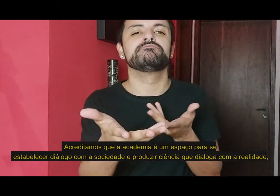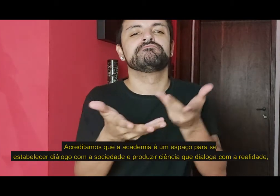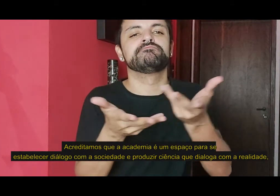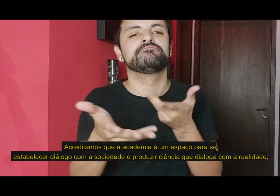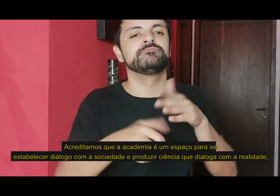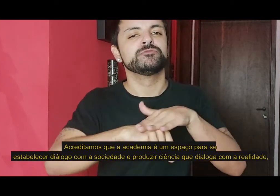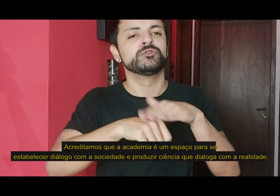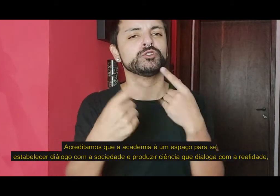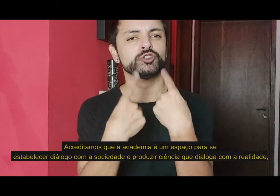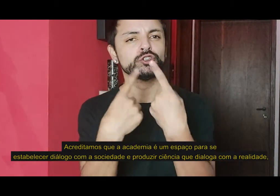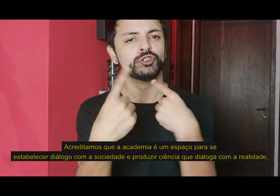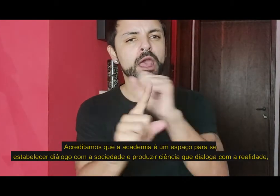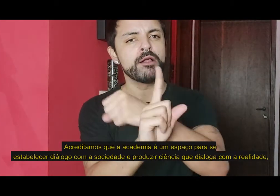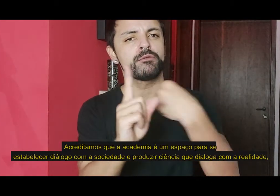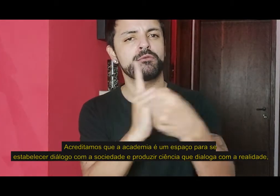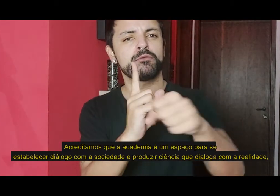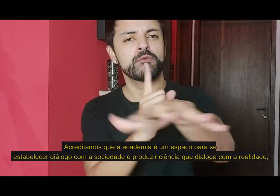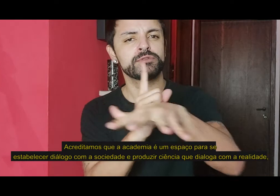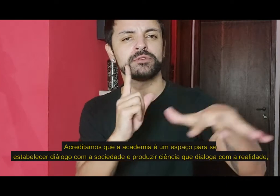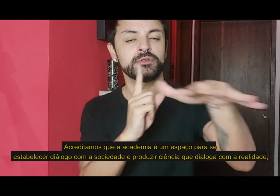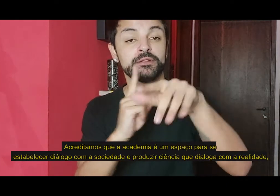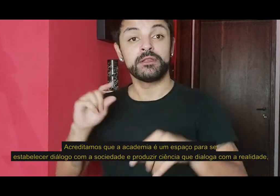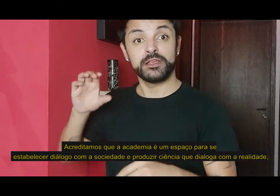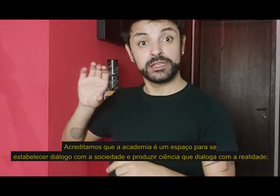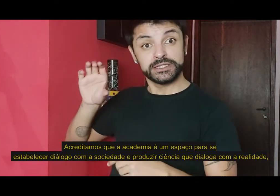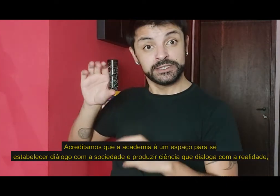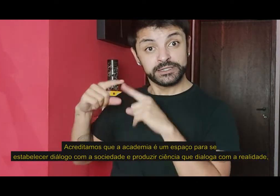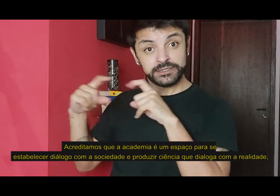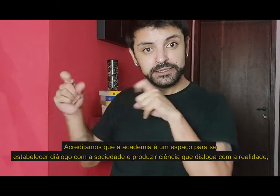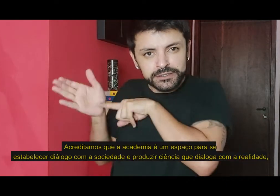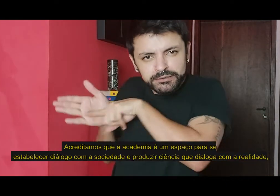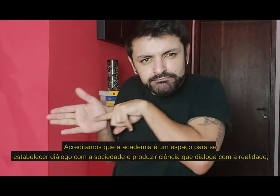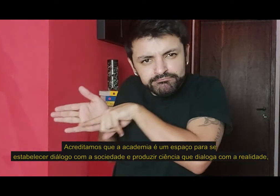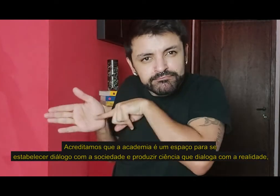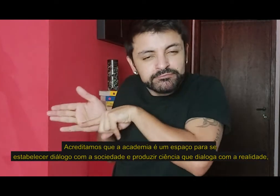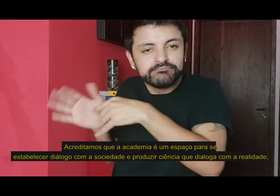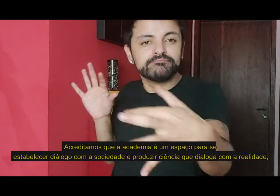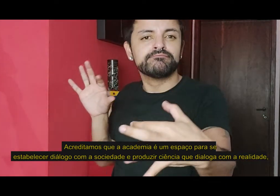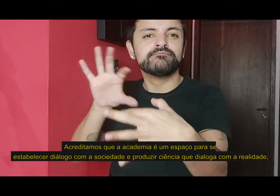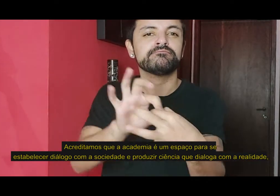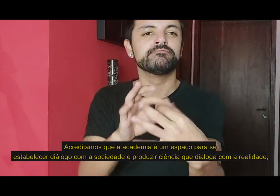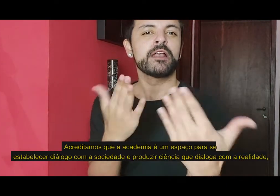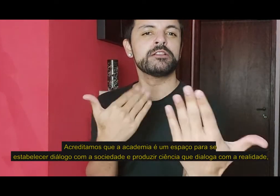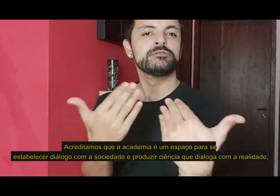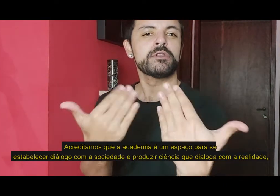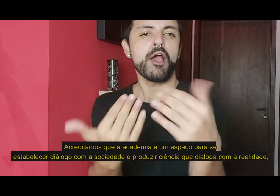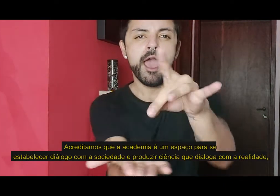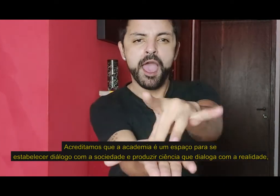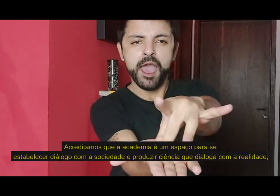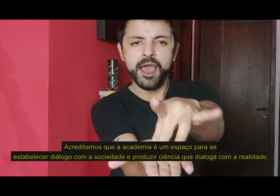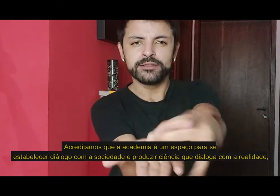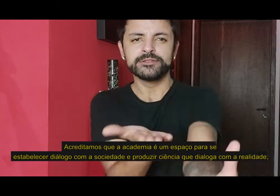diálogo com a sociedade e produzir ciência que dialoga com a realidade.